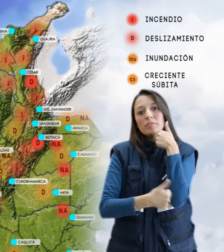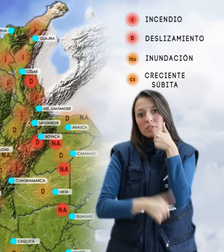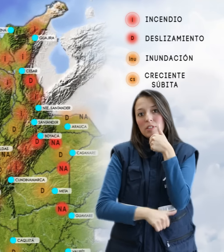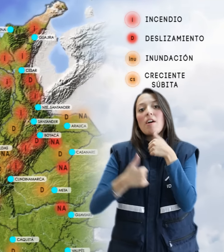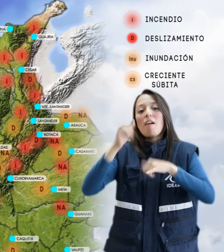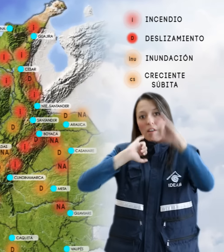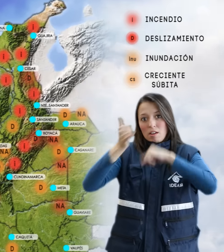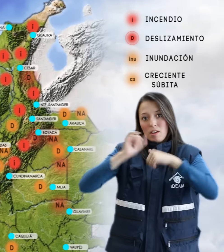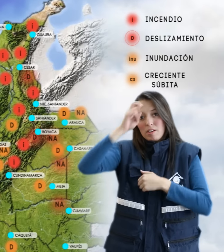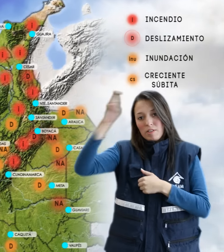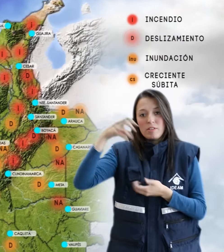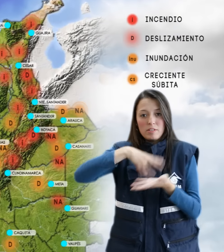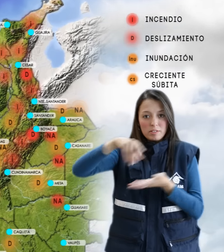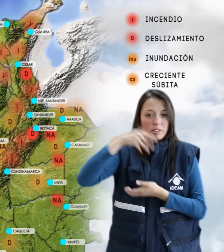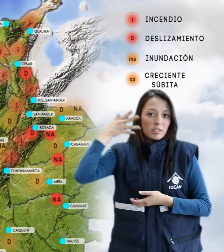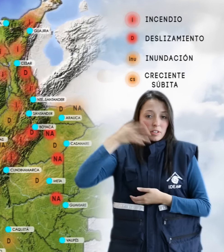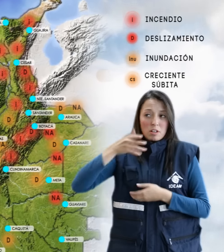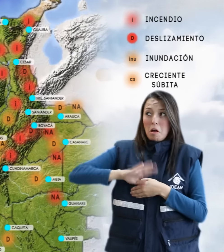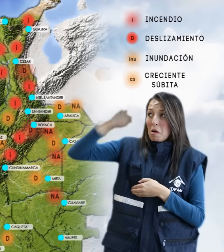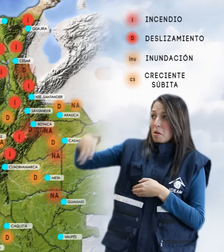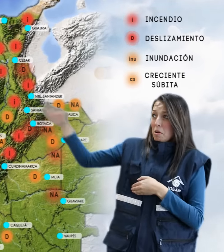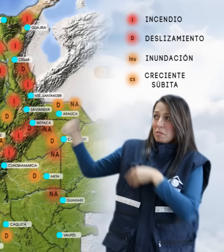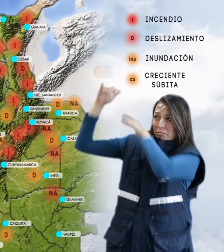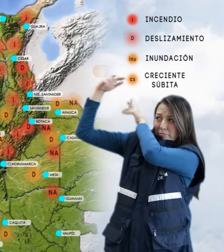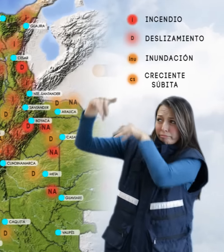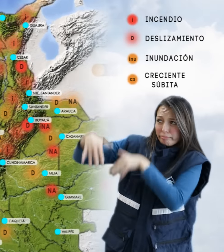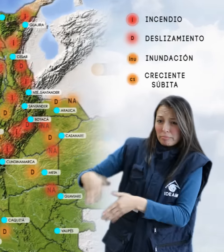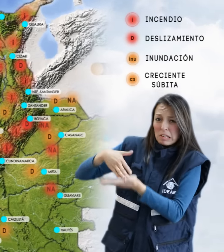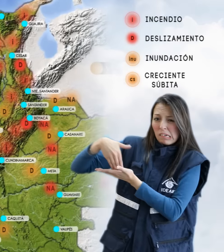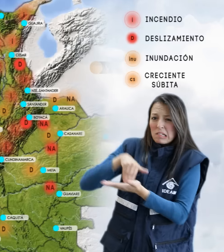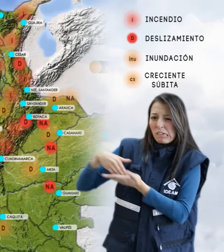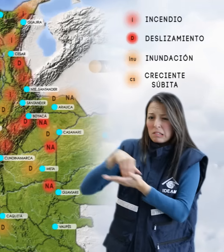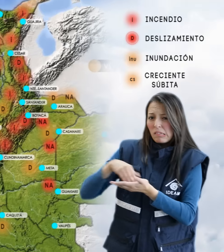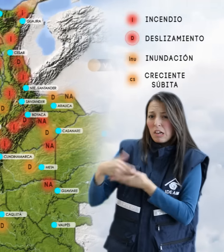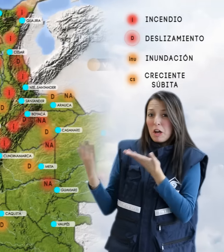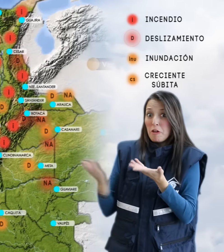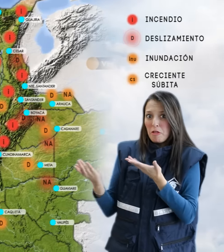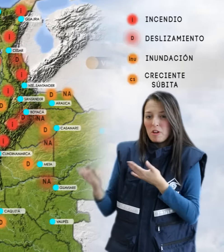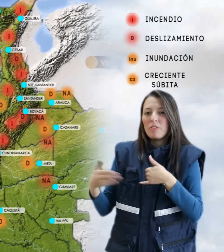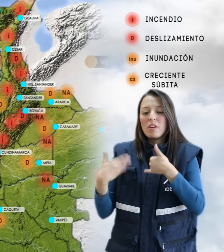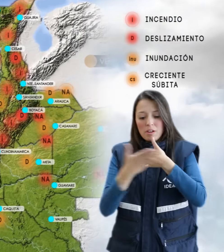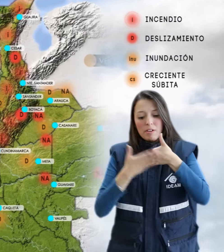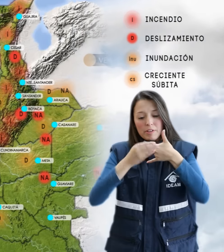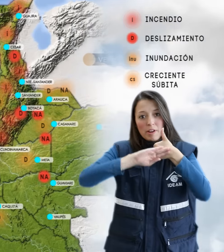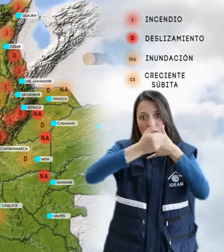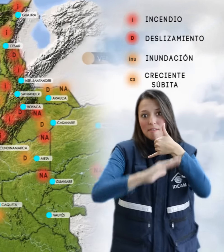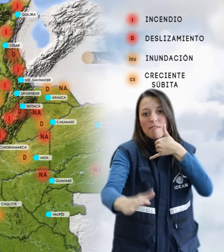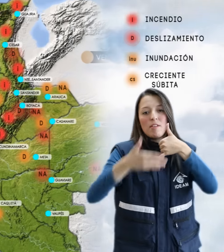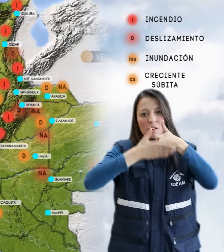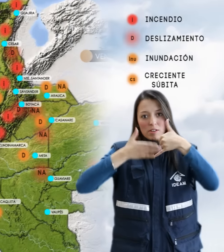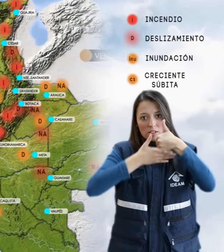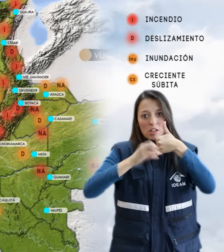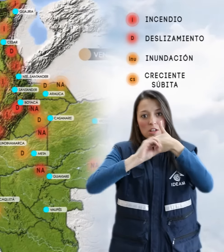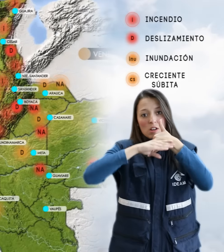de Santander, por alta probabilidad de deslizamientos de tierra en sectores inestables o de alta pendiente en las regiones Andina, Amazónica